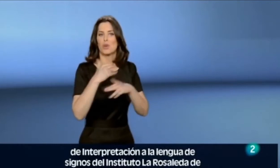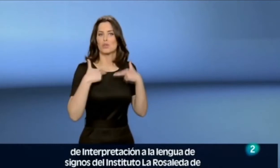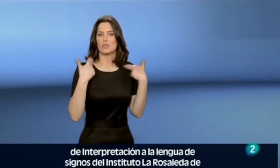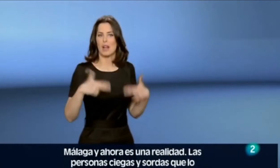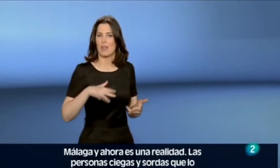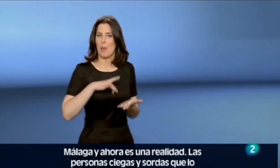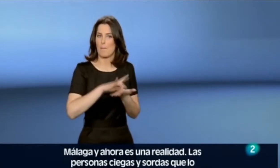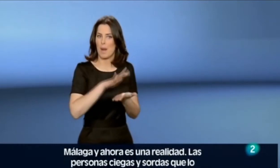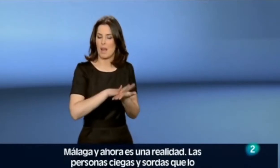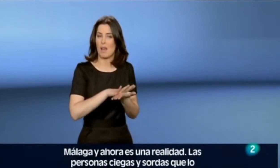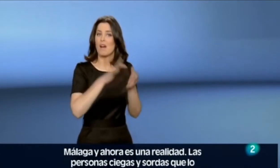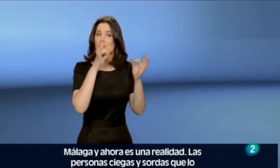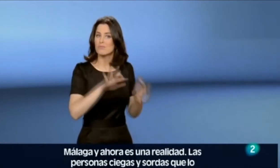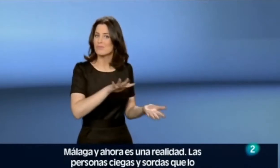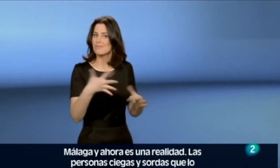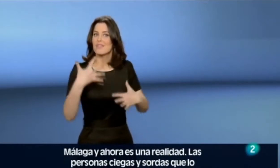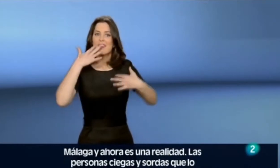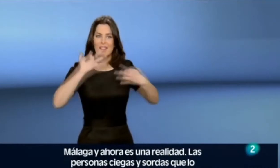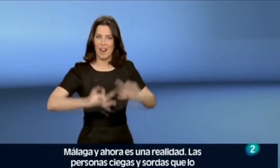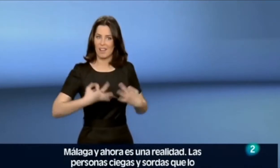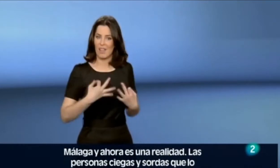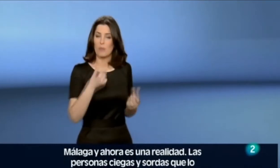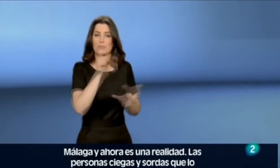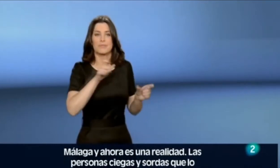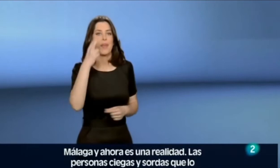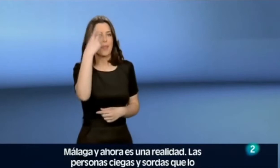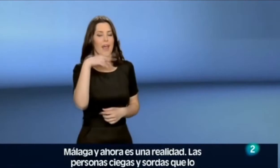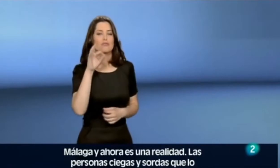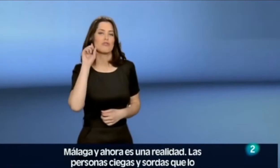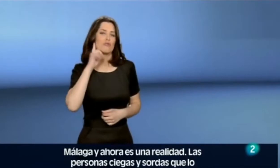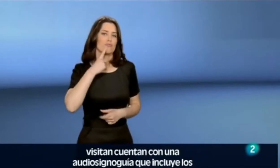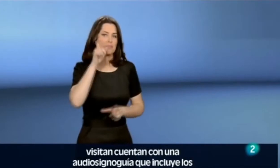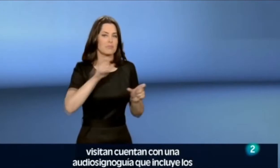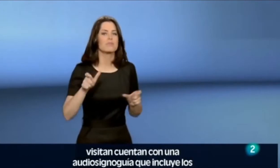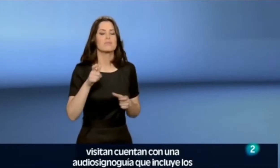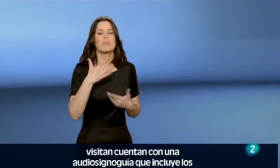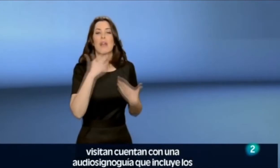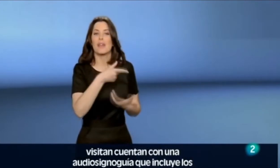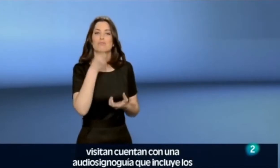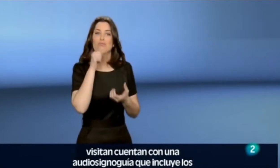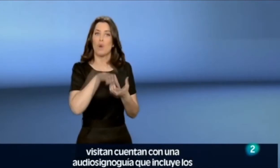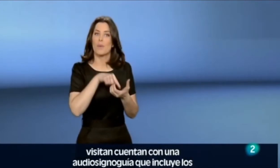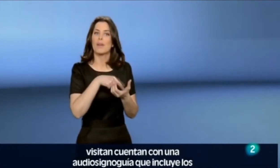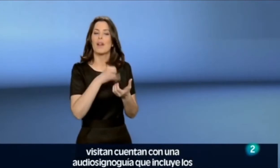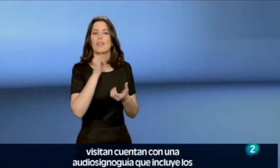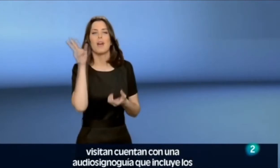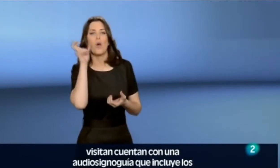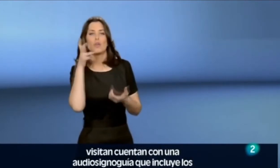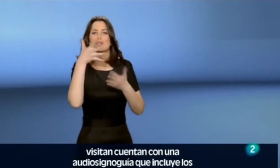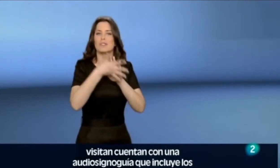Rosaleda de Málaga. Y ahora es una realidad. Las personas ciegas y sordas que lo visitan cuentan con una audiosigno guía que incluye